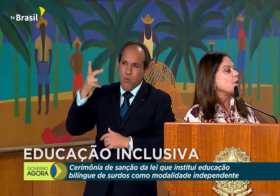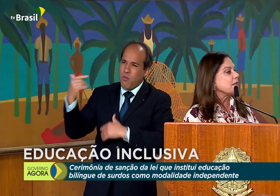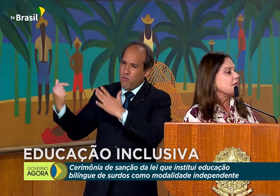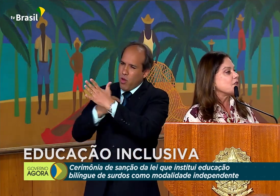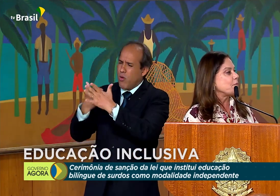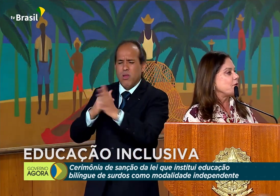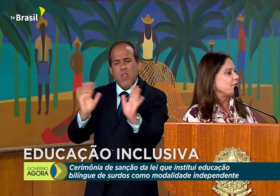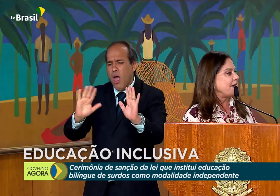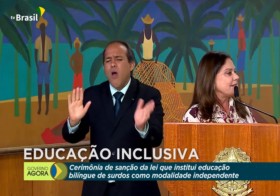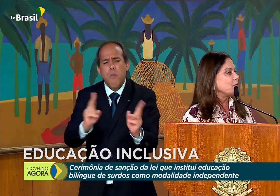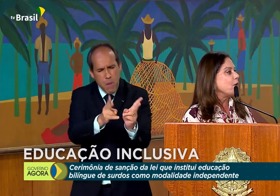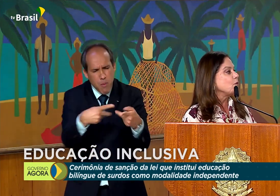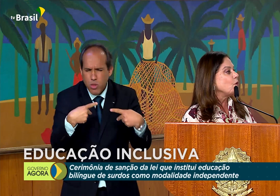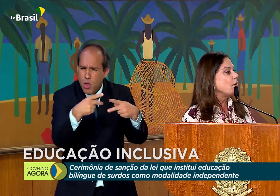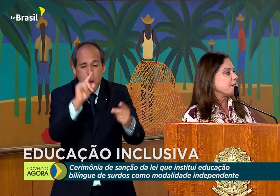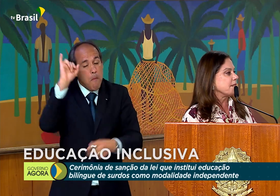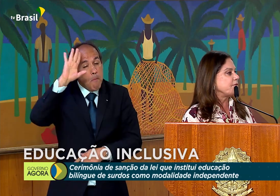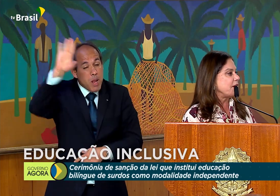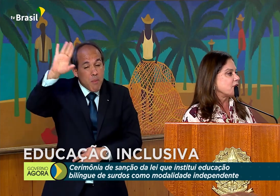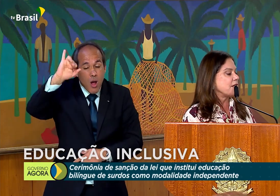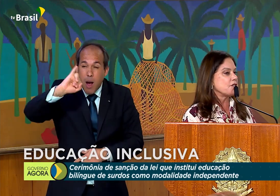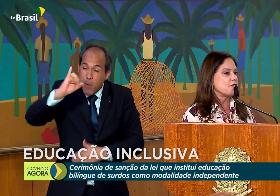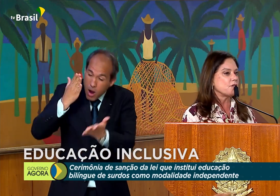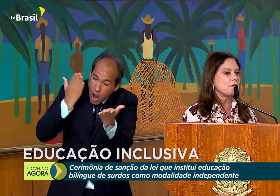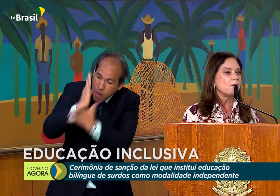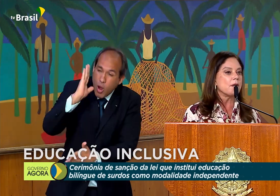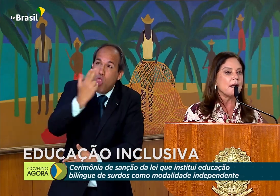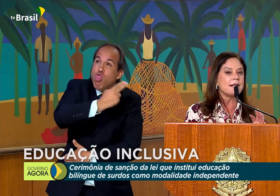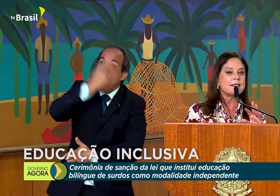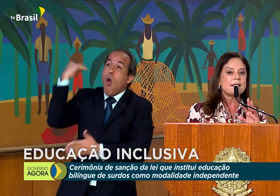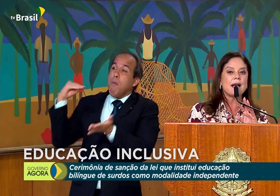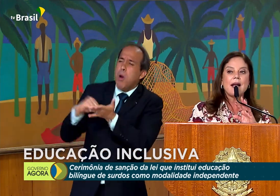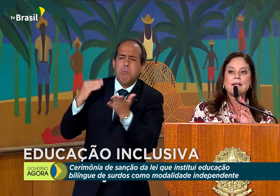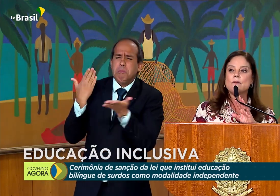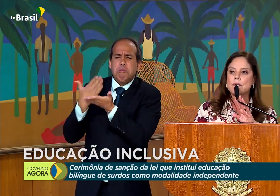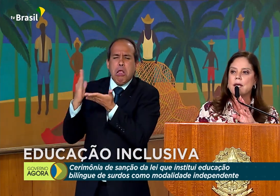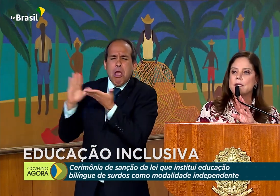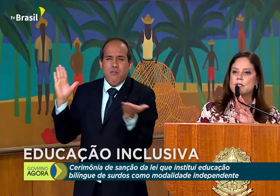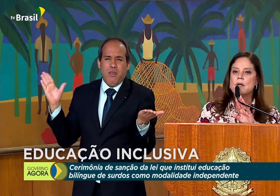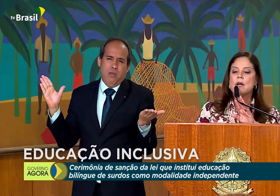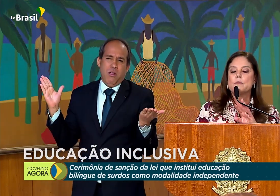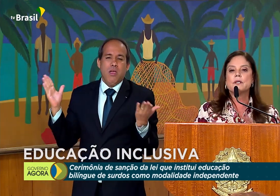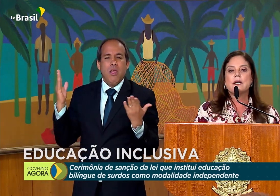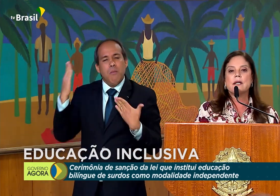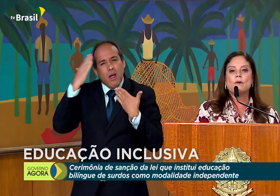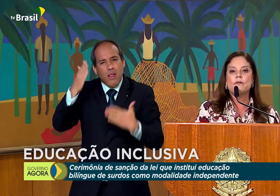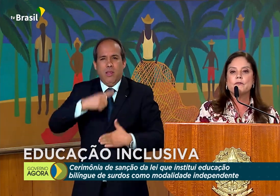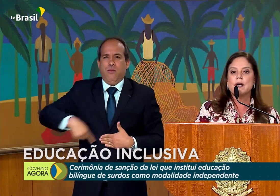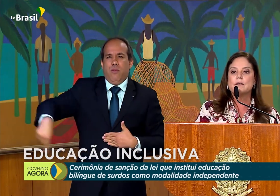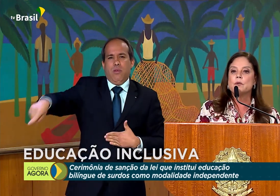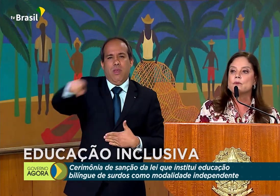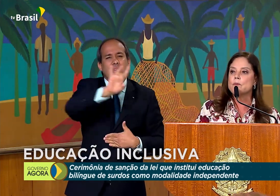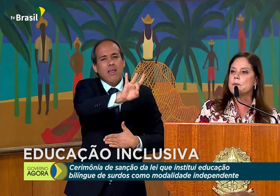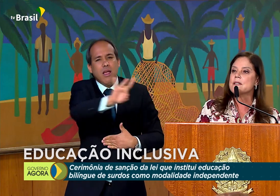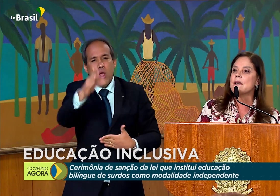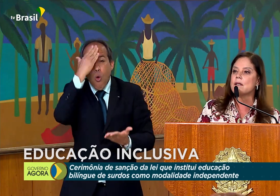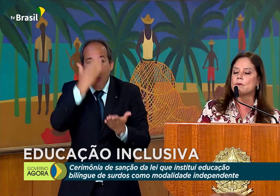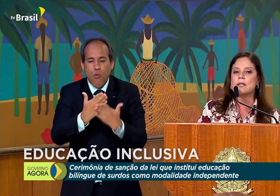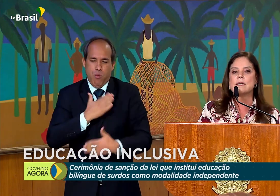importante é aprovar, não é o nome que se faz de registro. Então, eu quero agradecer a cada um deles por terem confiado em meu nome para ser relatora